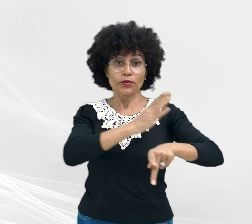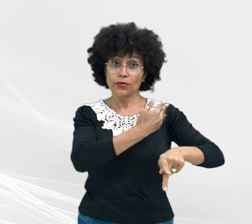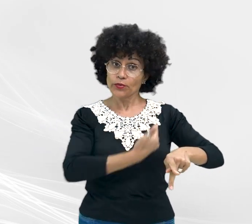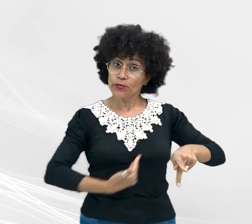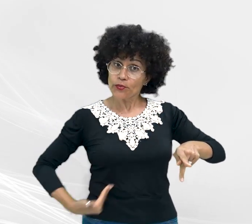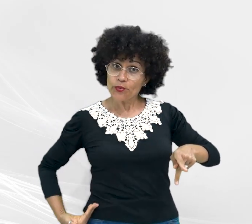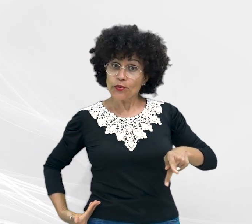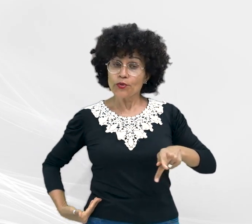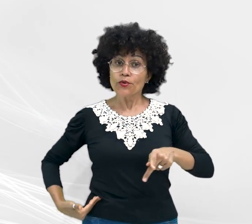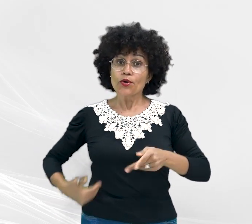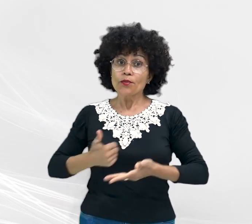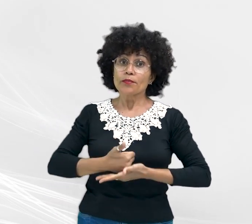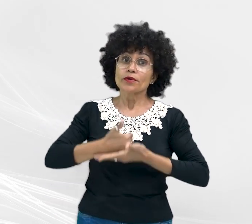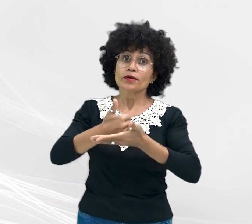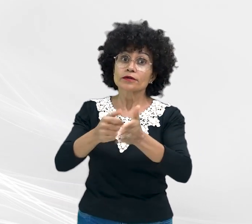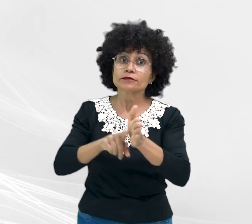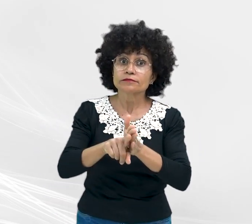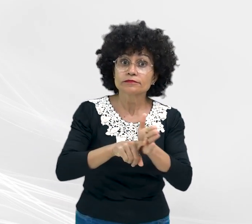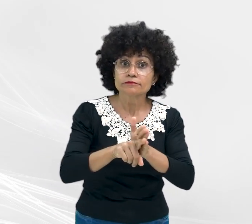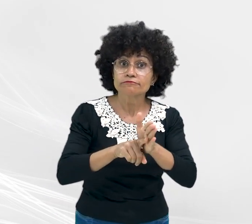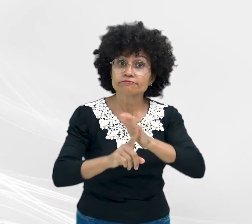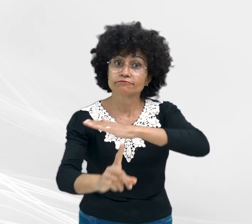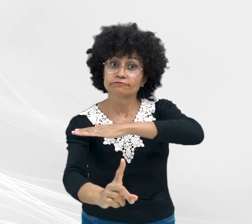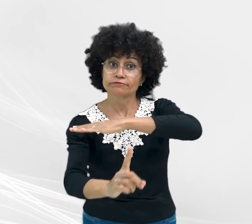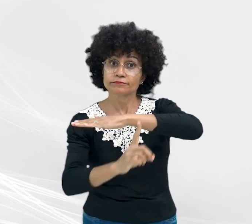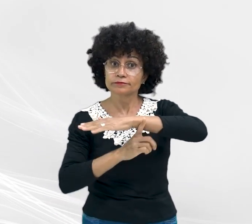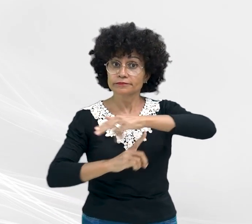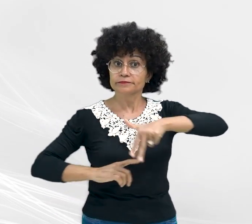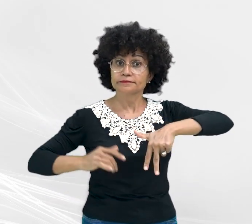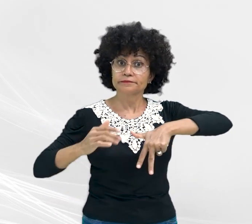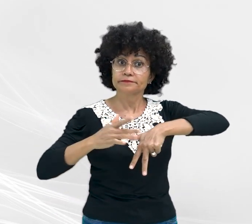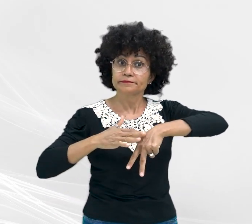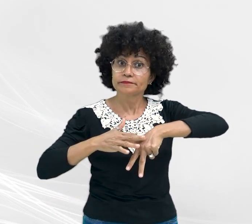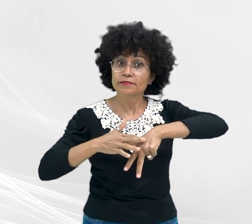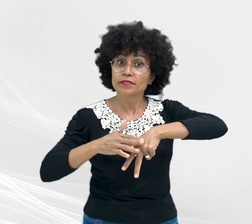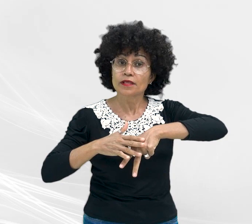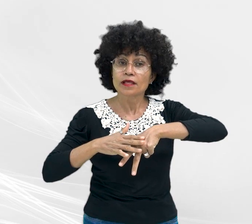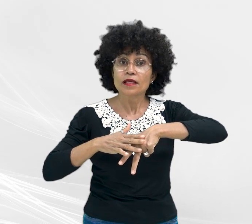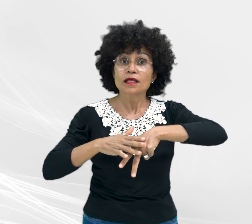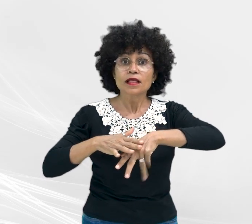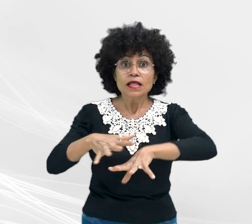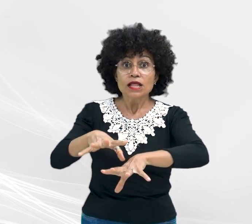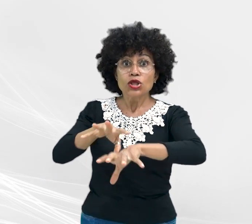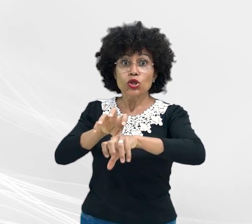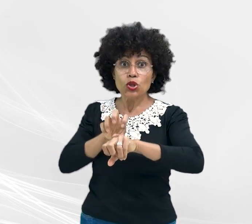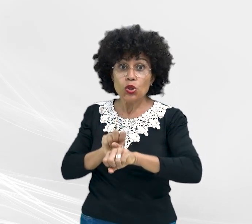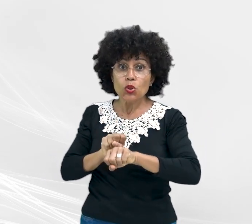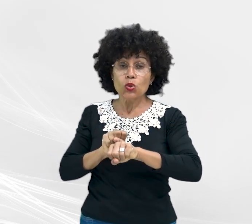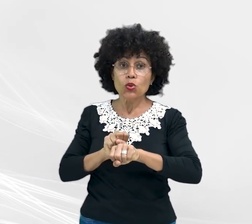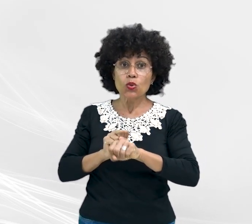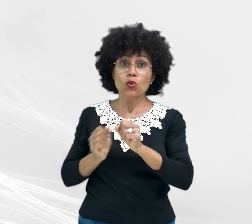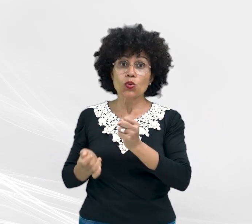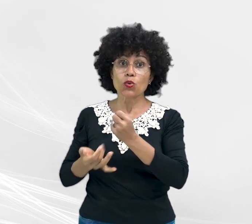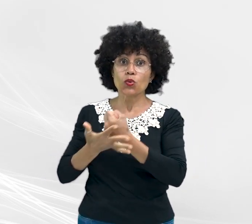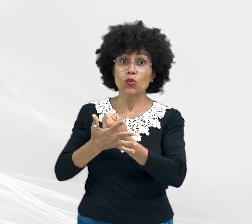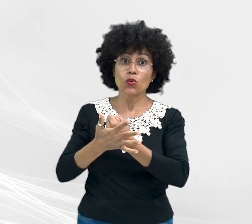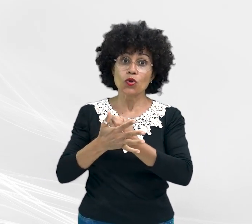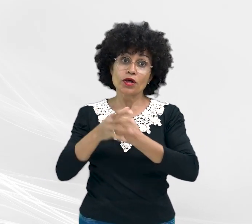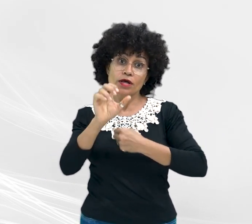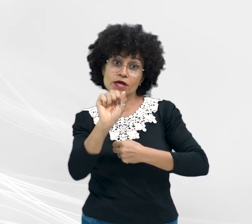população da cidade a colaborar com uma investigação sobre o atendimento a pacientes com suspeita de infecção pelo novo coronavírus e a